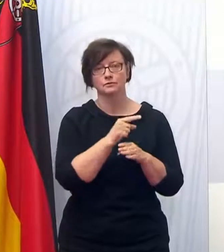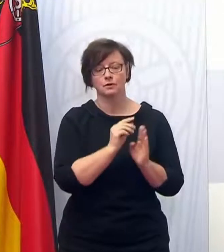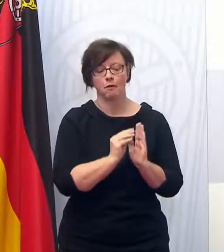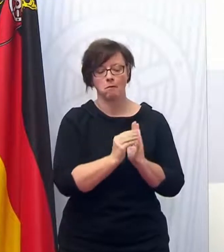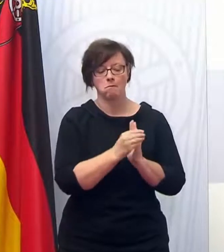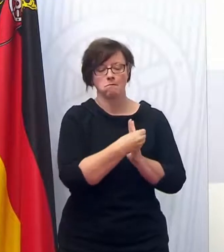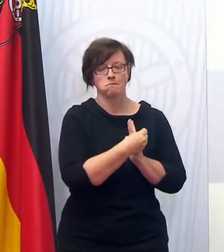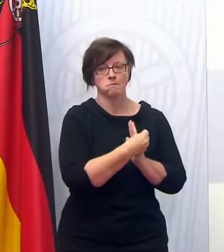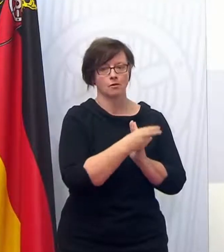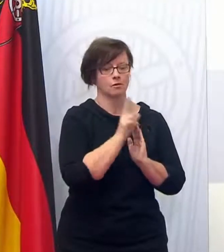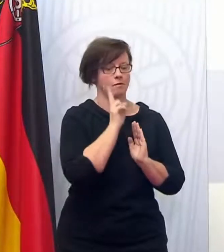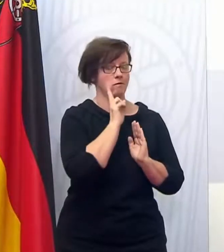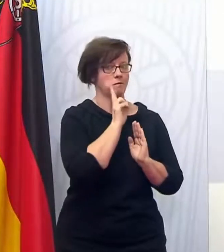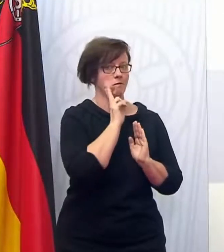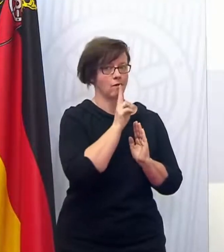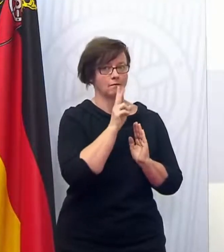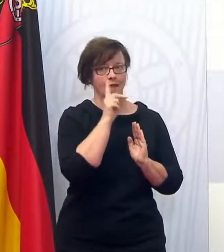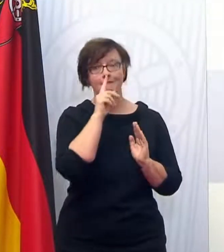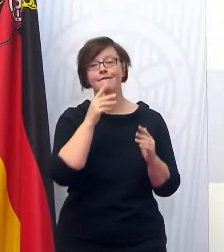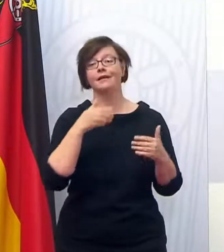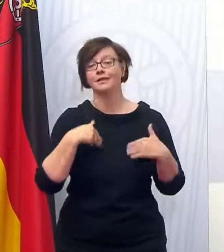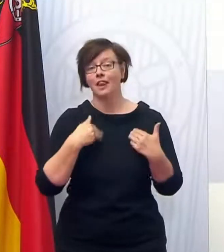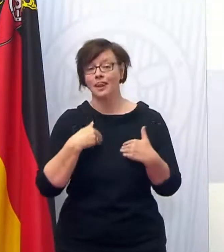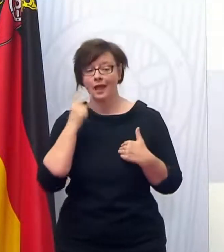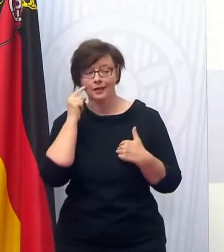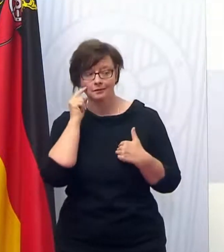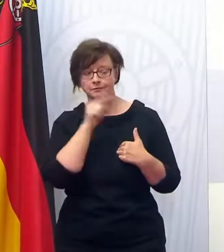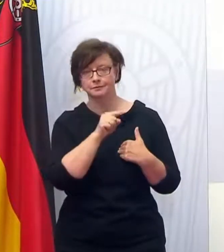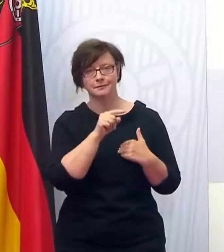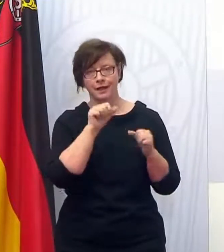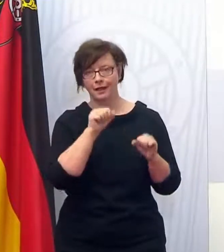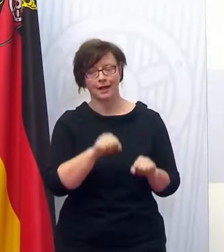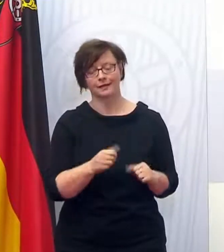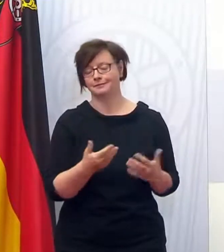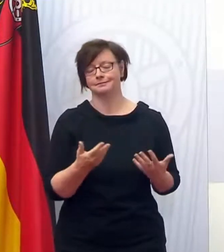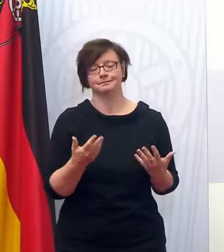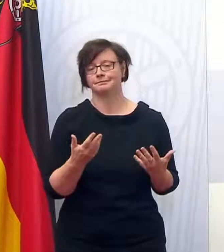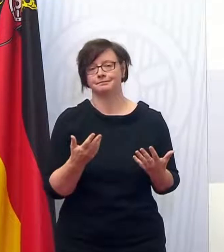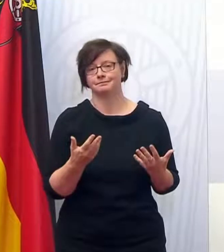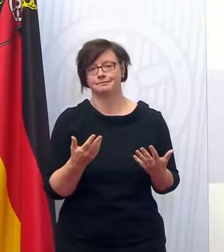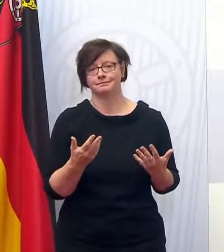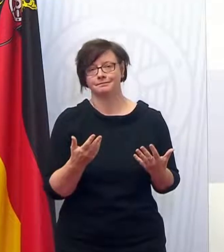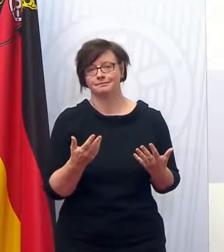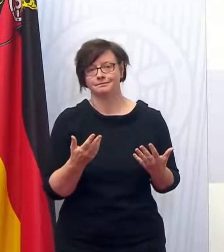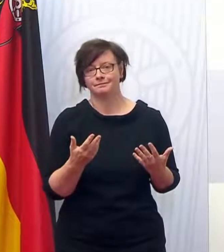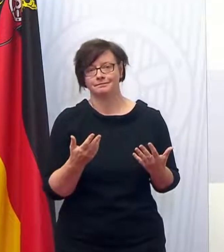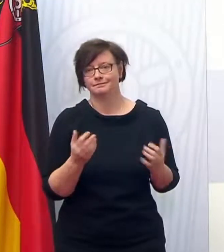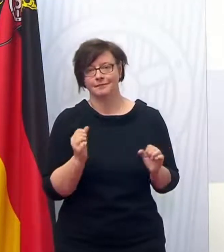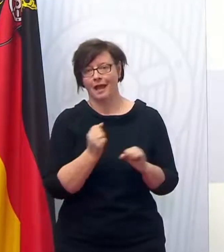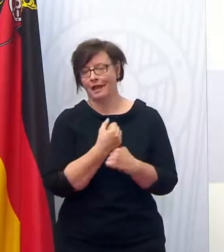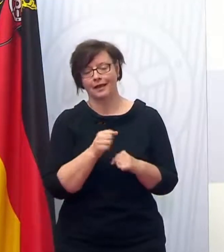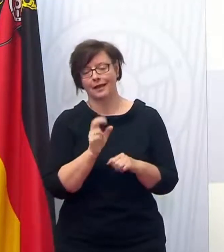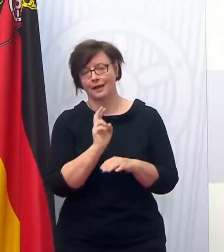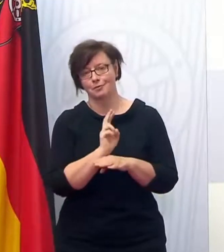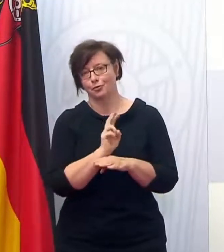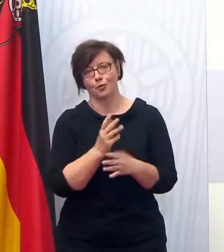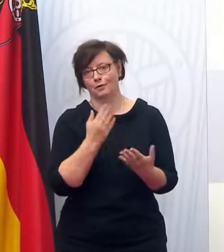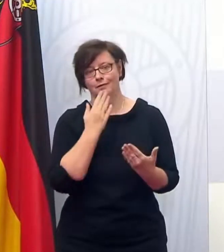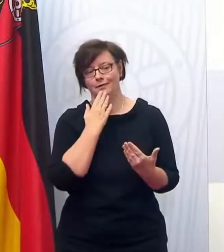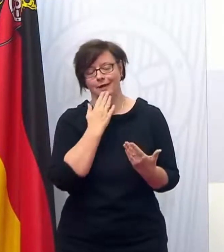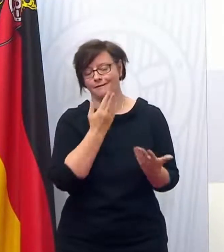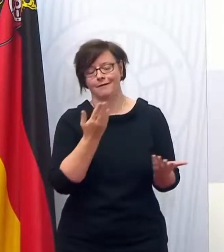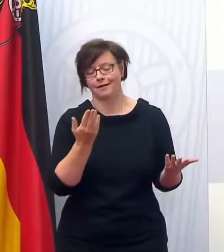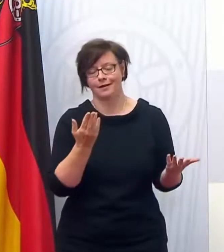Verborgenen tun. Also wenn das so leicht wäre, immer zu sehen, wer da gerade betrügt, dann wäre es tatsächlich sehr einfach.